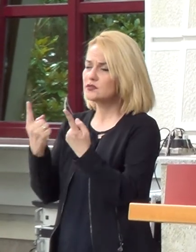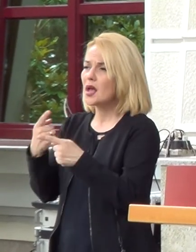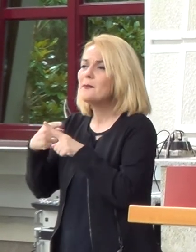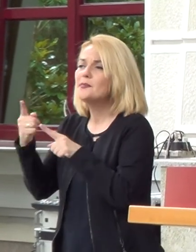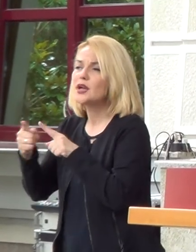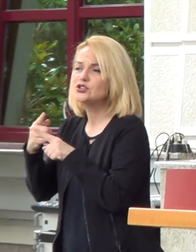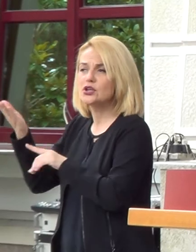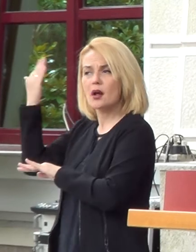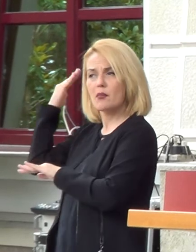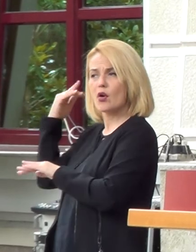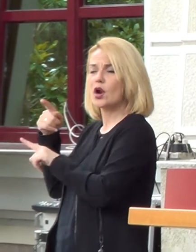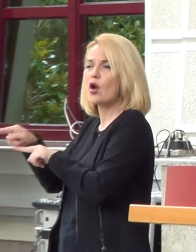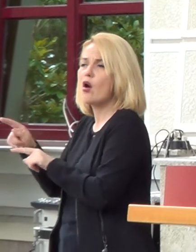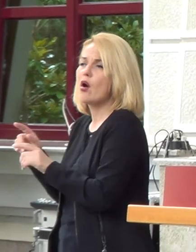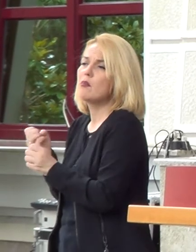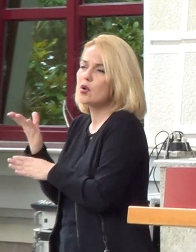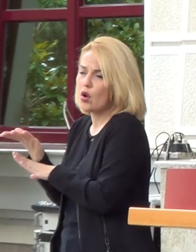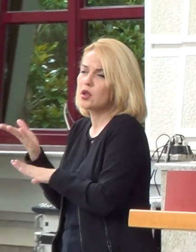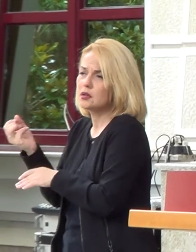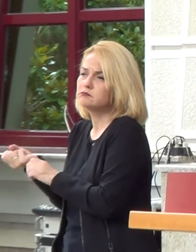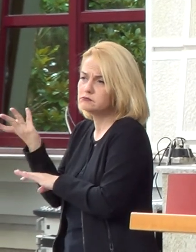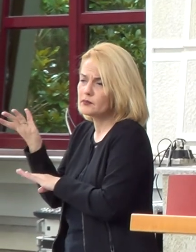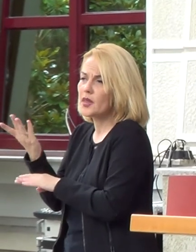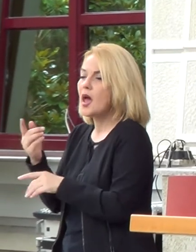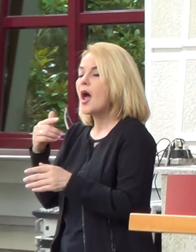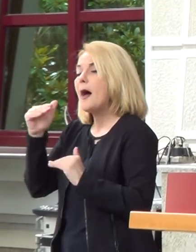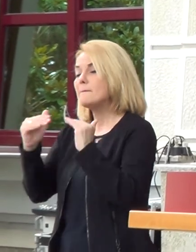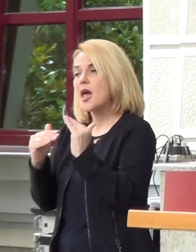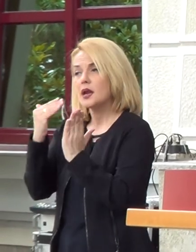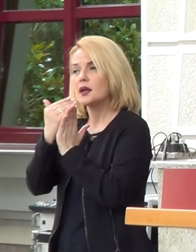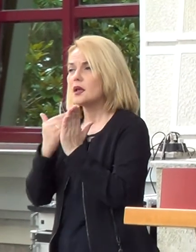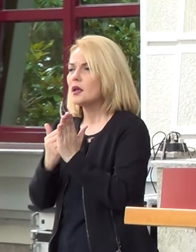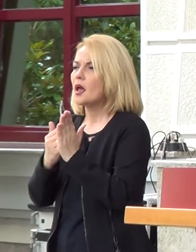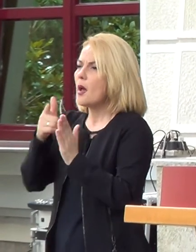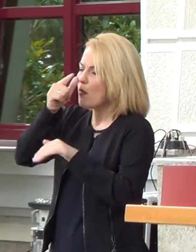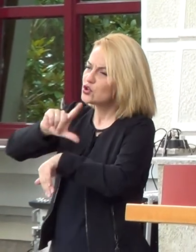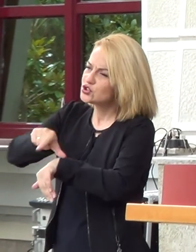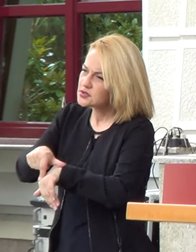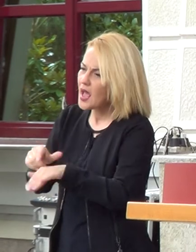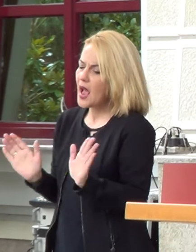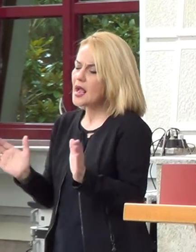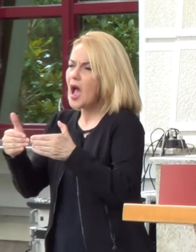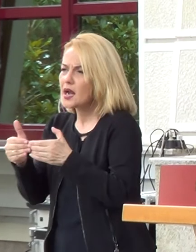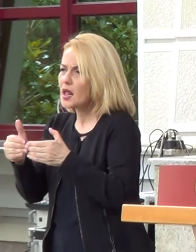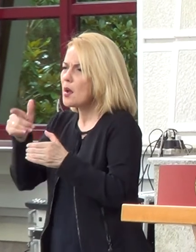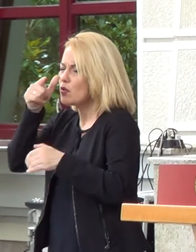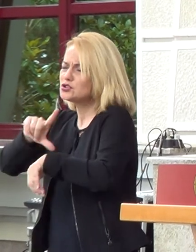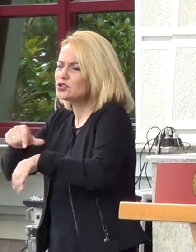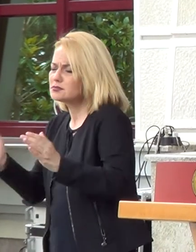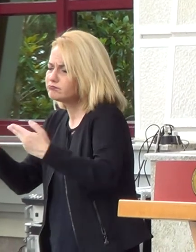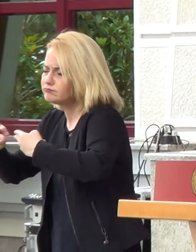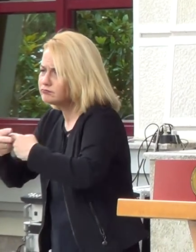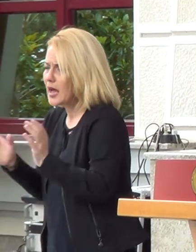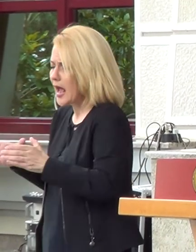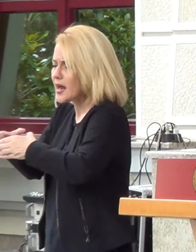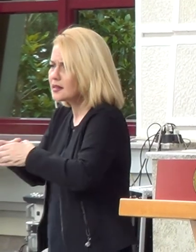тие фриши. А за америките од типот, полициски час, карантин и кризна состојба на телу и на целата територија на